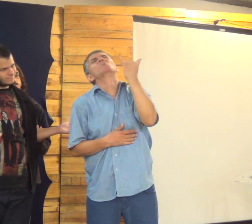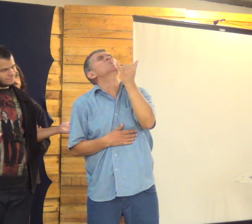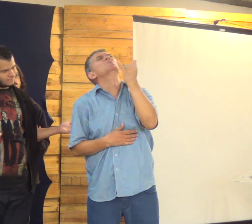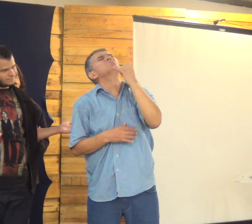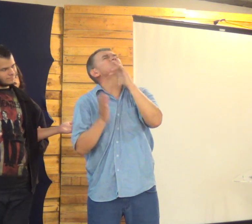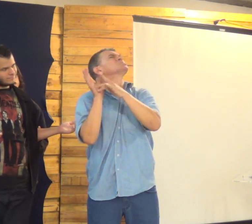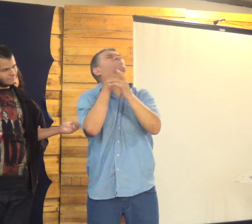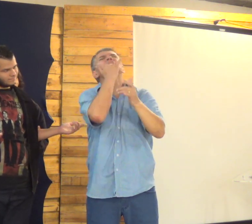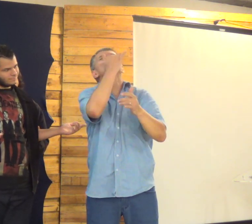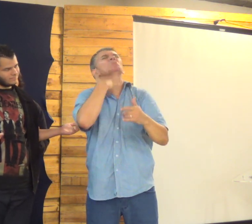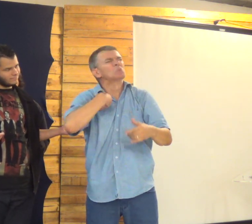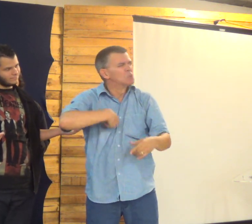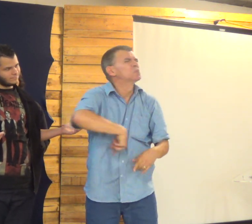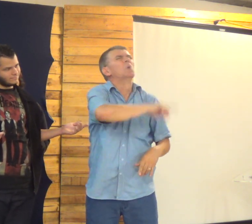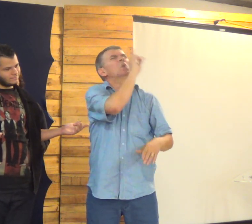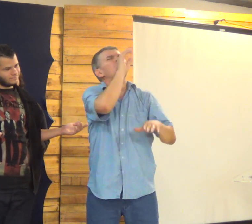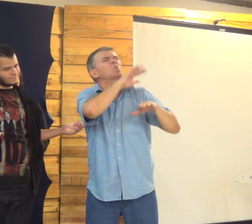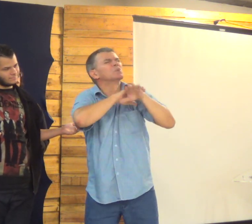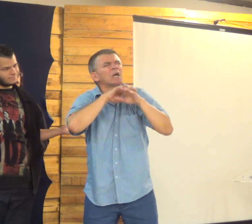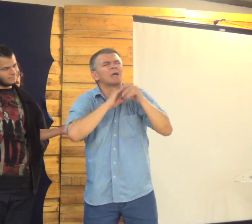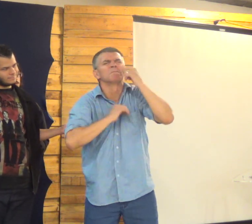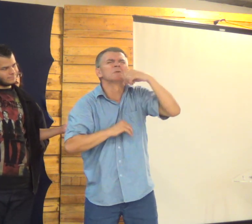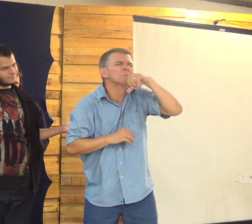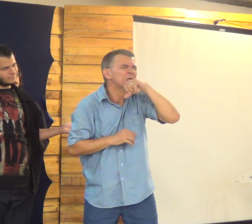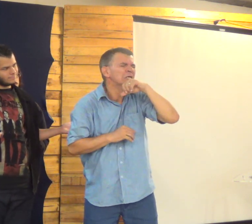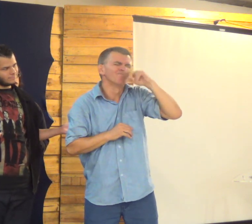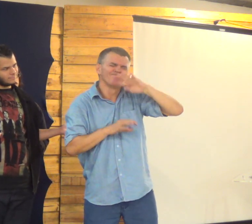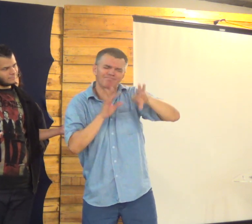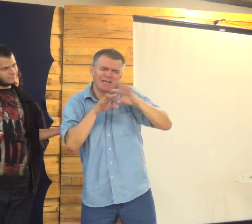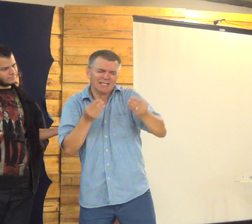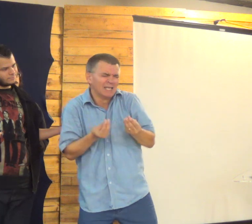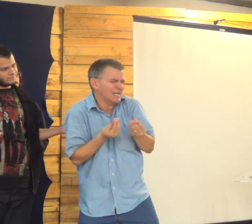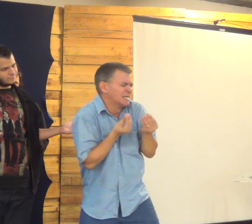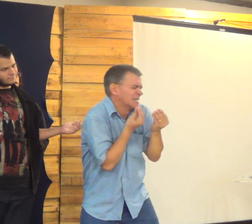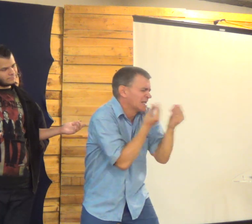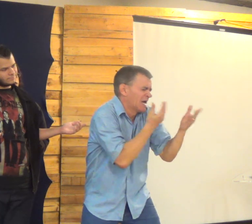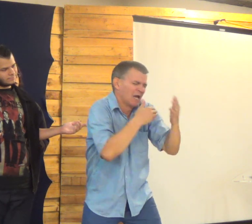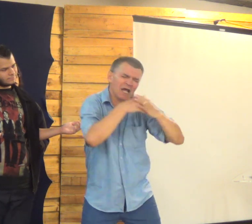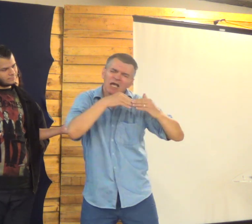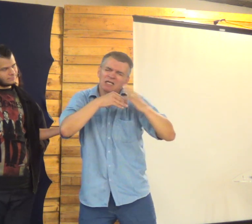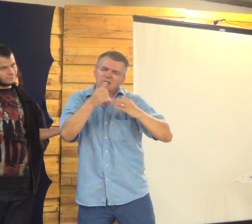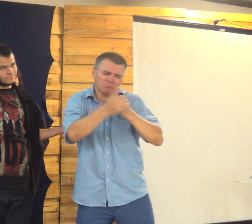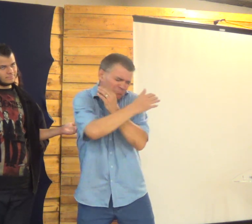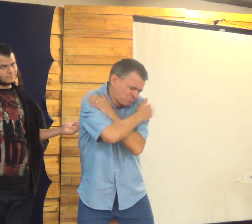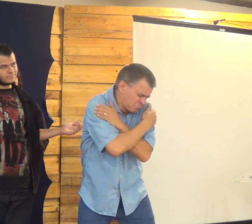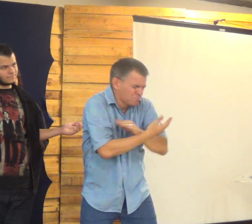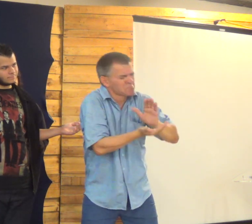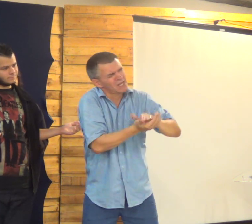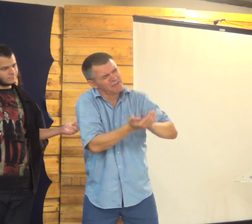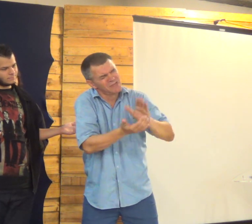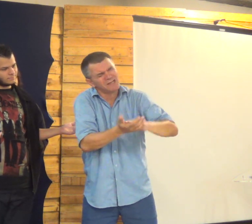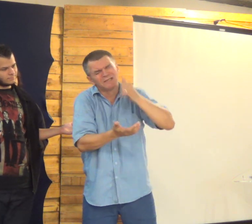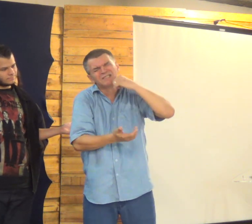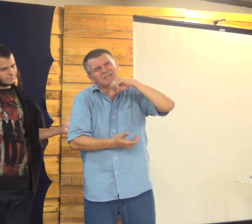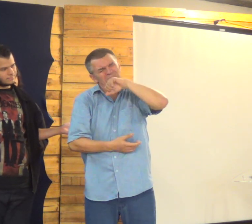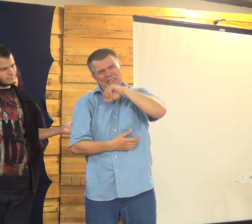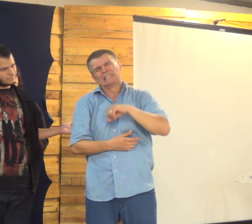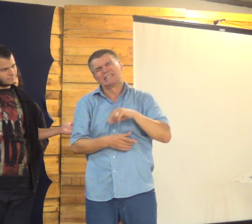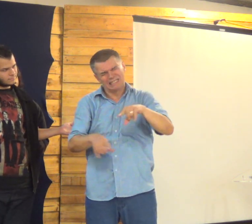Senhor, perdão por qualquer coisa Nós precisamos voltar a conversar com nossas mães Porque elas cuidam da